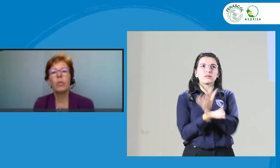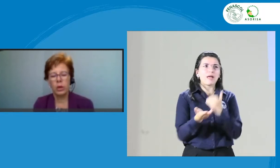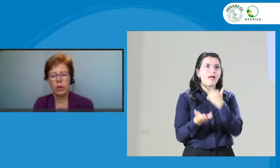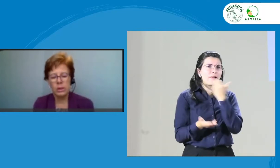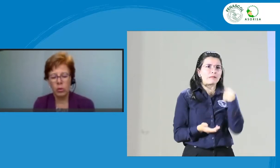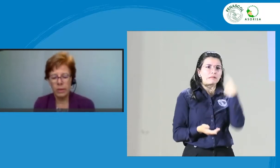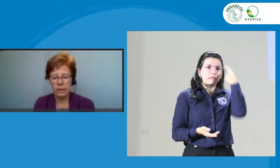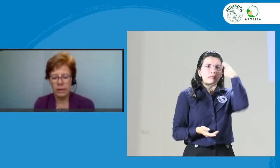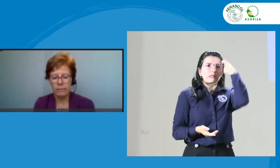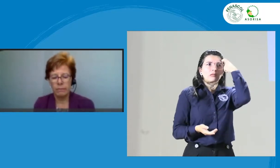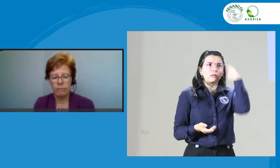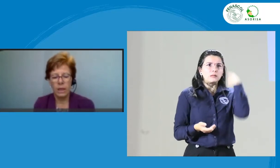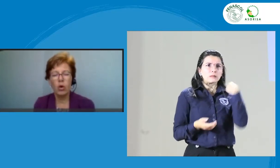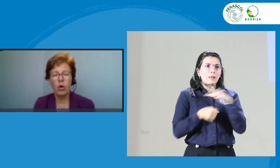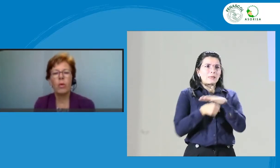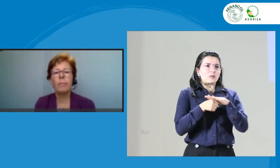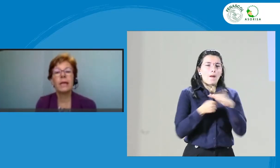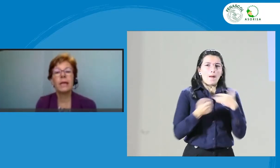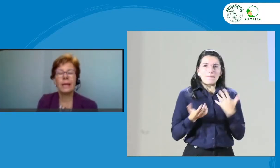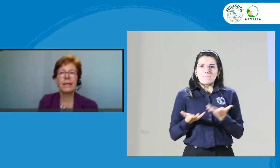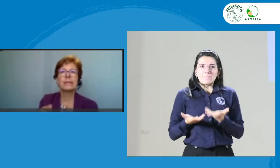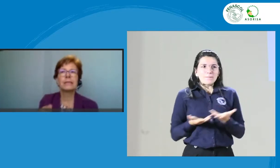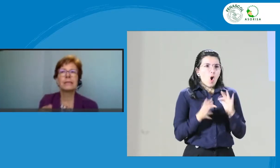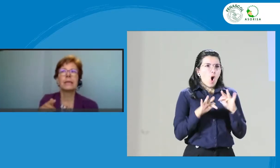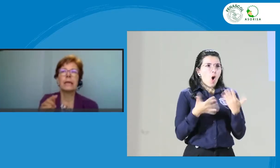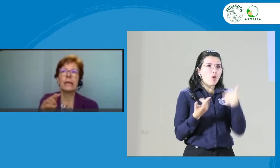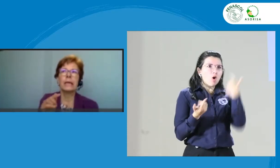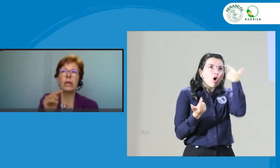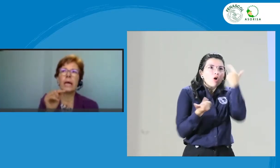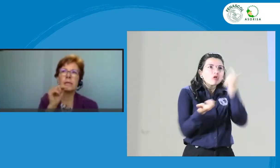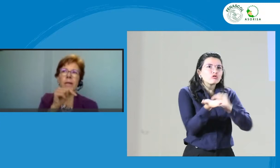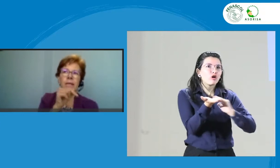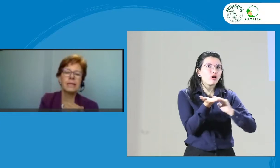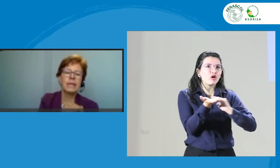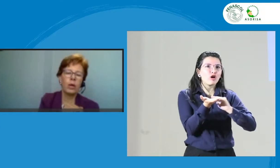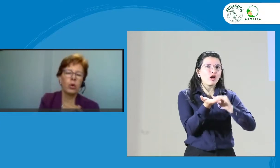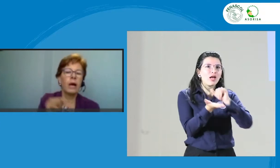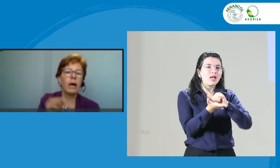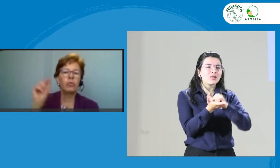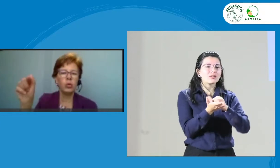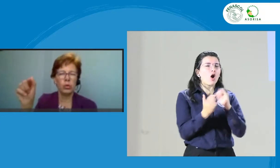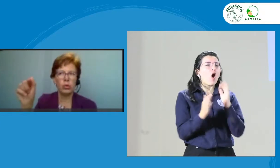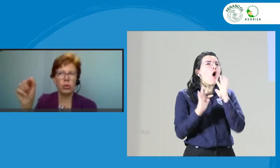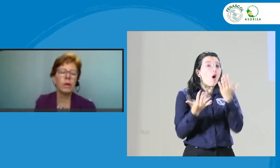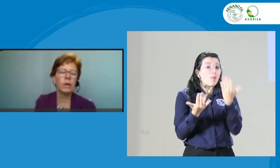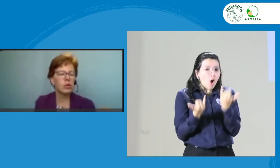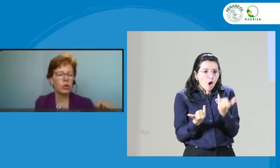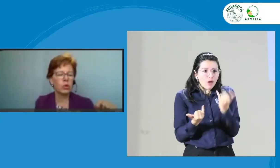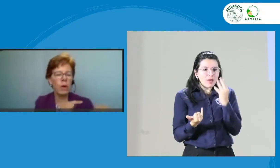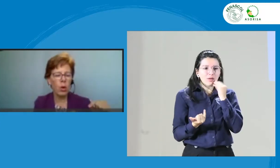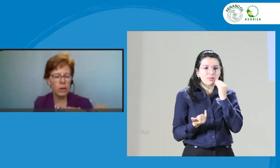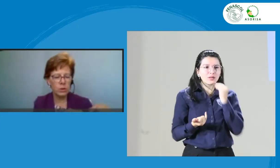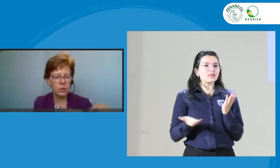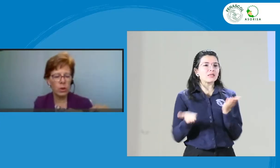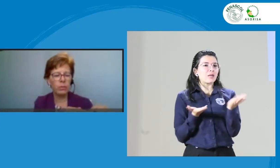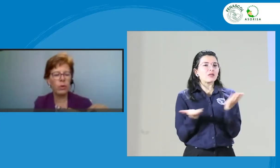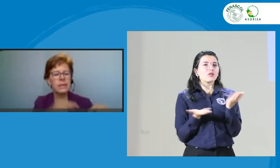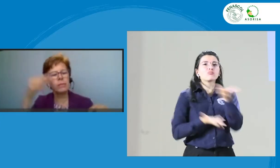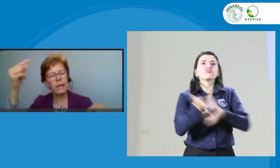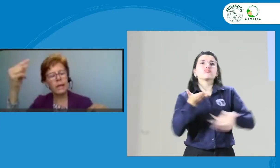resolví? ¿Cómo aplicaré la experiencia de hoy a futuro? ¿Hoy me costó trabajo esto? ¿Qué puedo hacer para que a